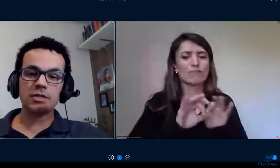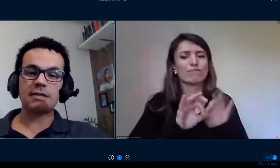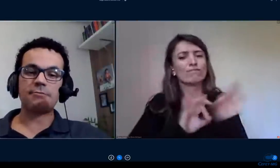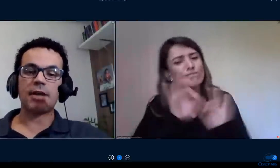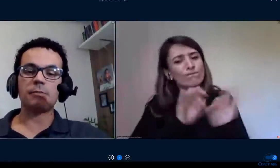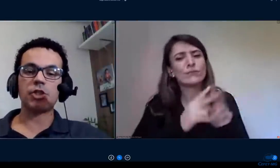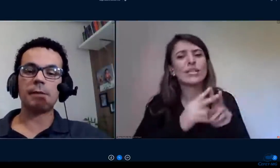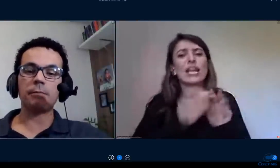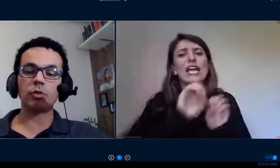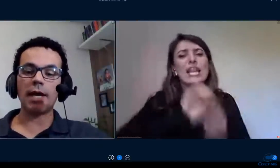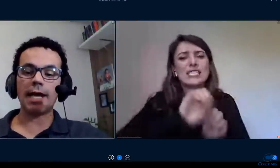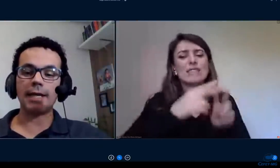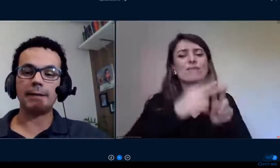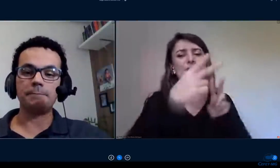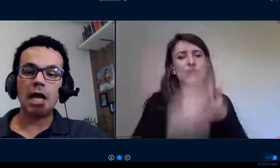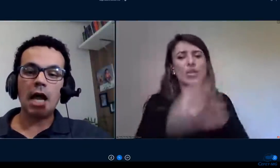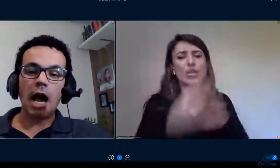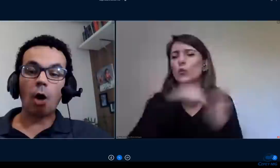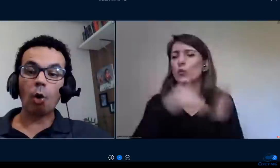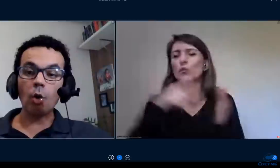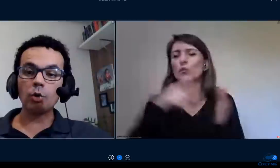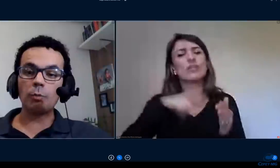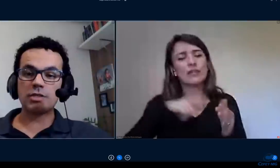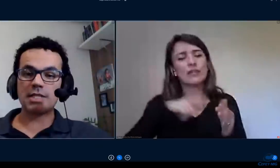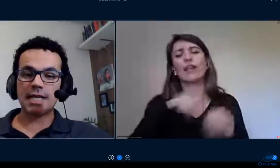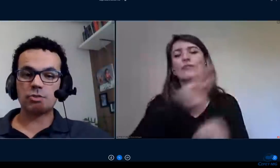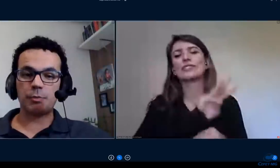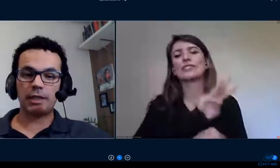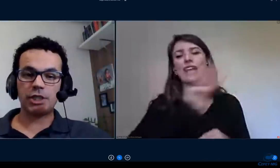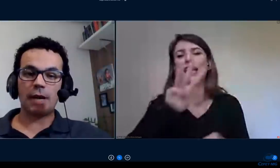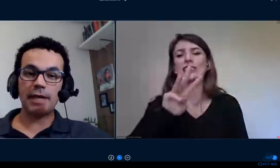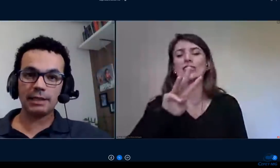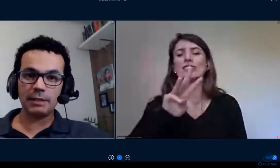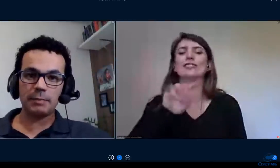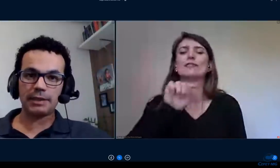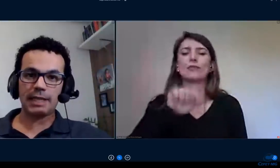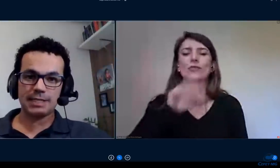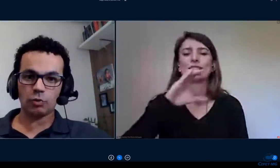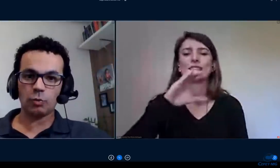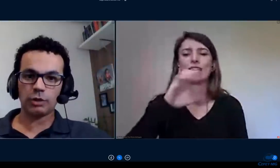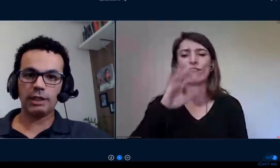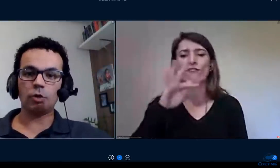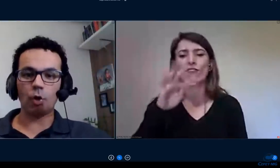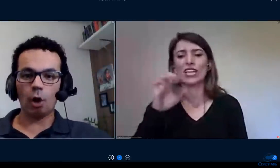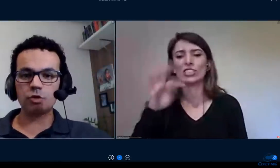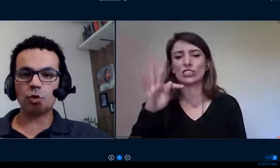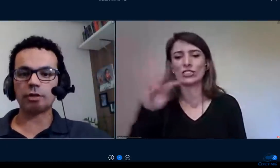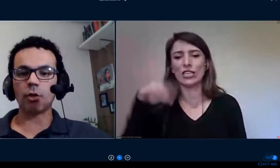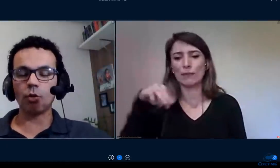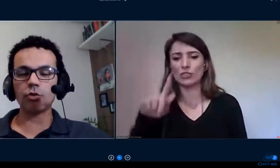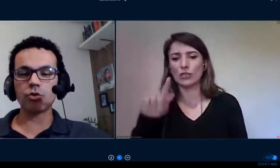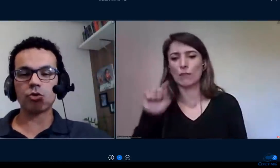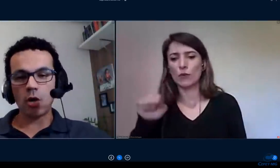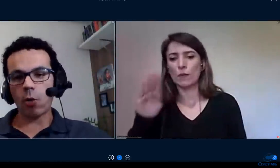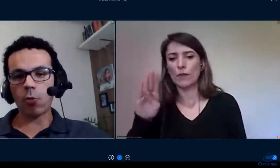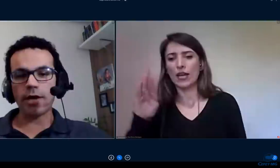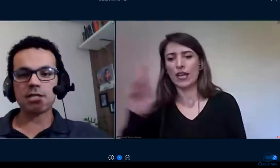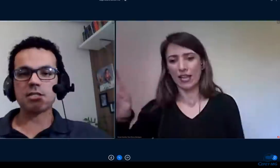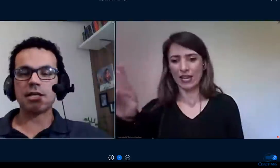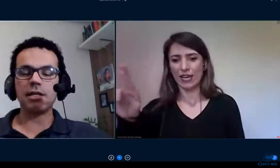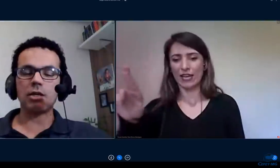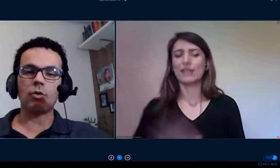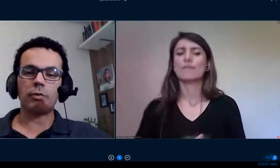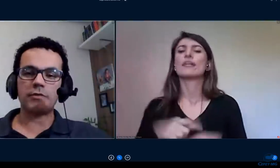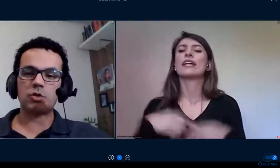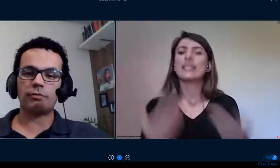.cefetmg.br ao longo do processo de planejamento e implementação do modelo novos conteúdos como